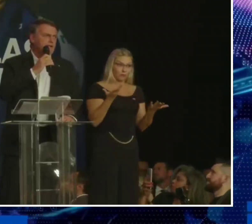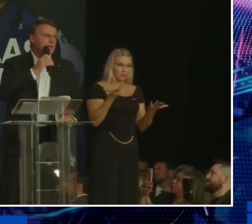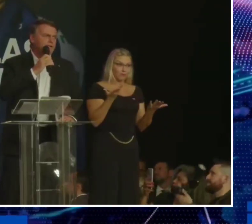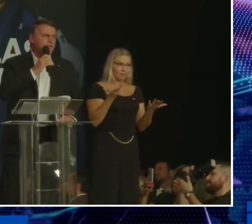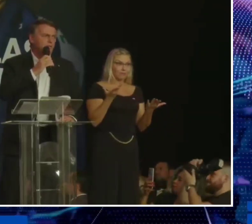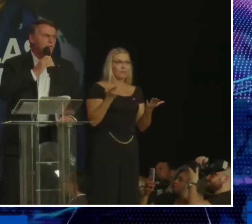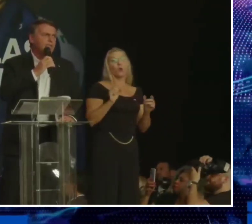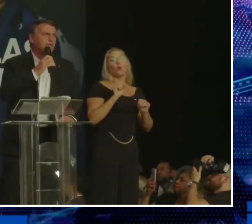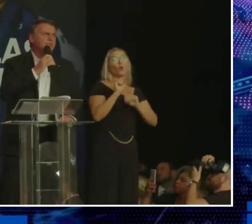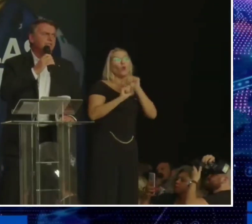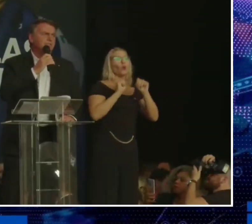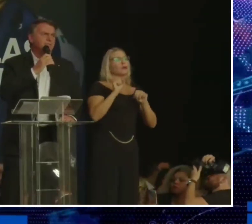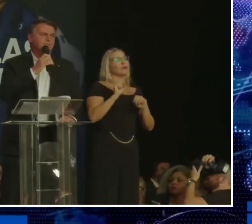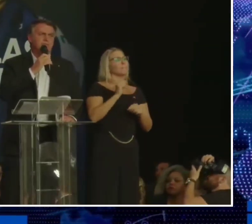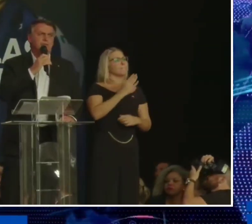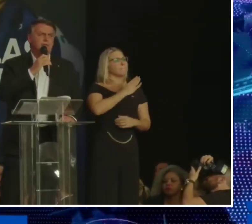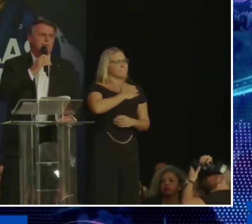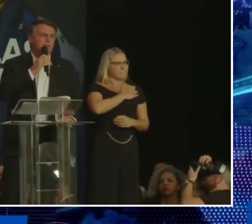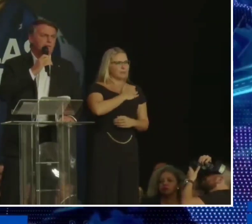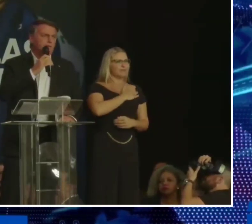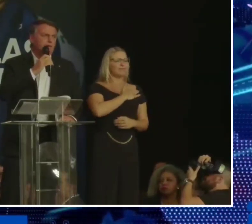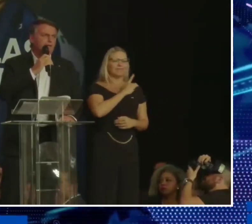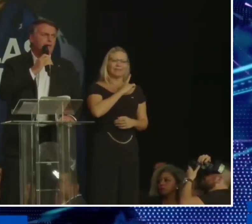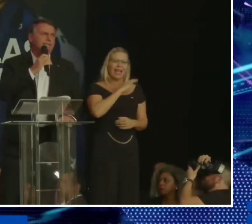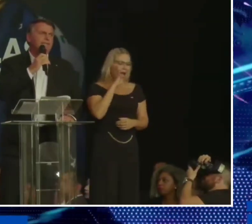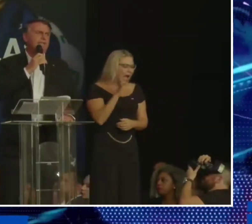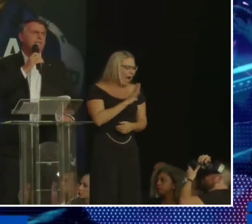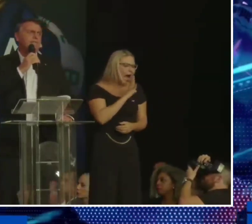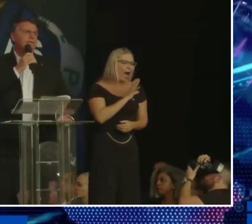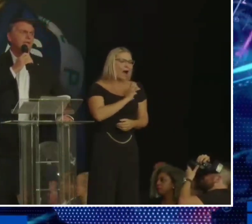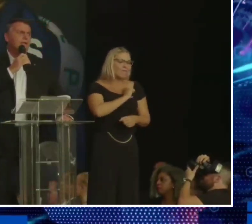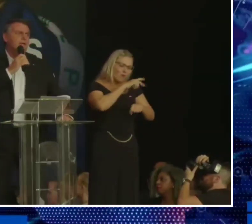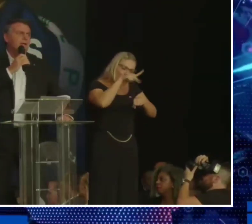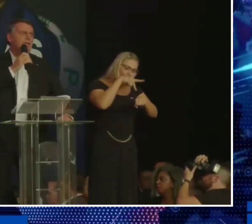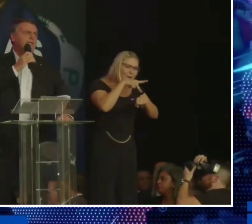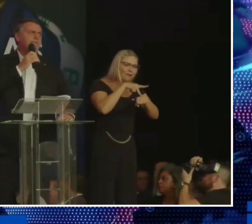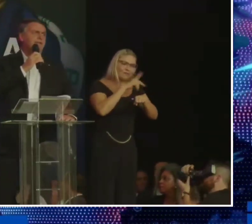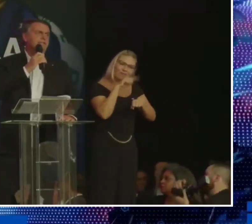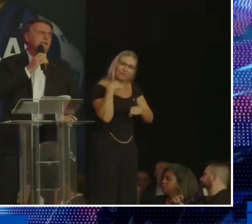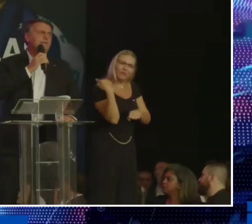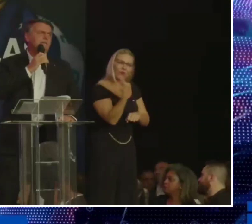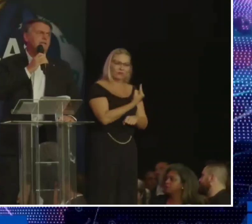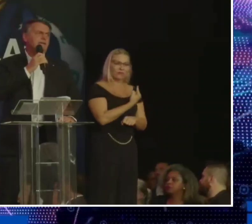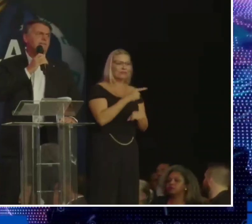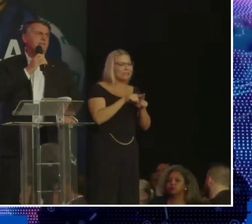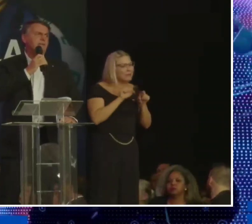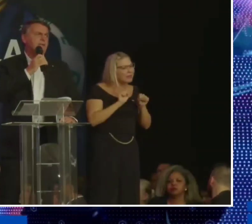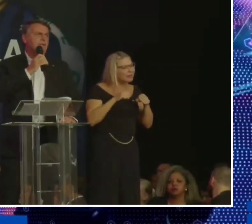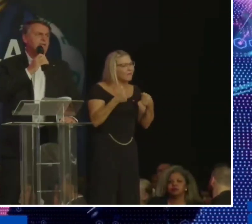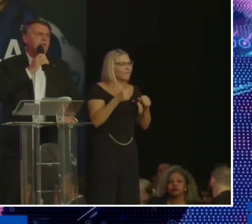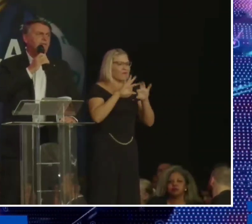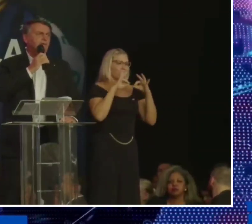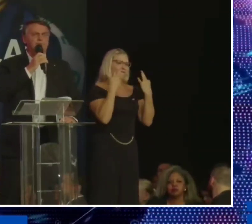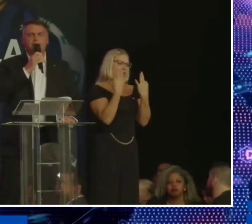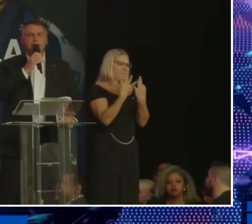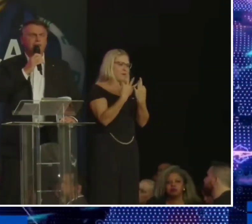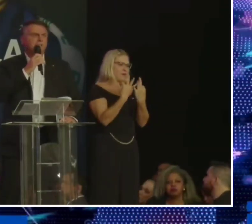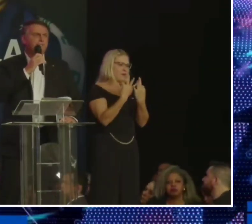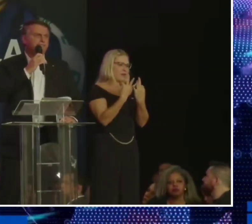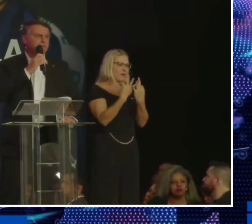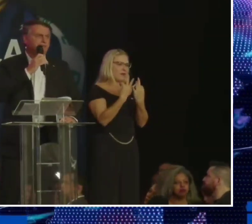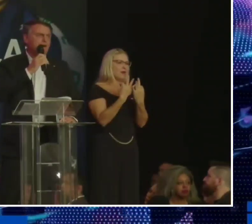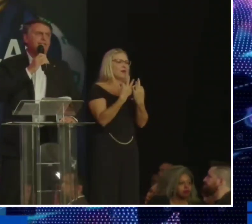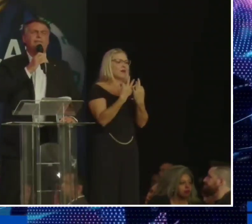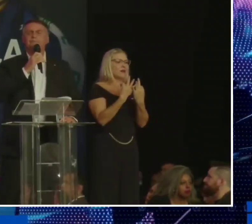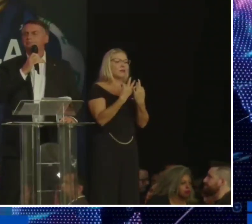entre eles o patriotismo, o amor à pátria, a defesa da família, da propriedade